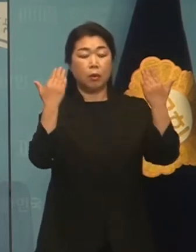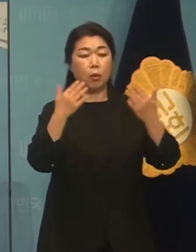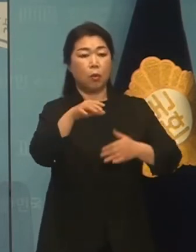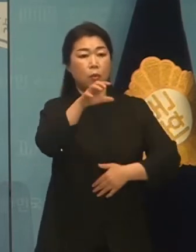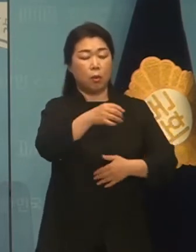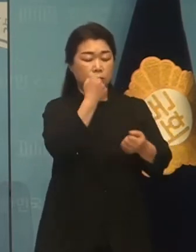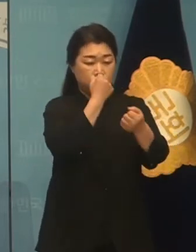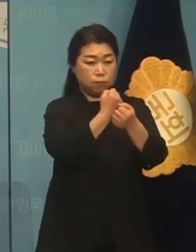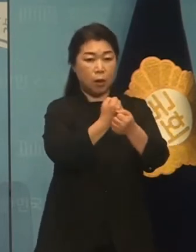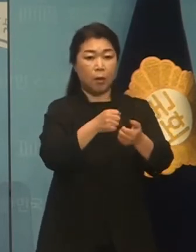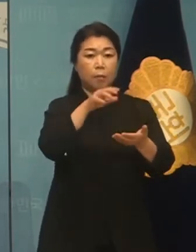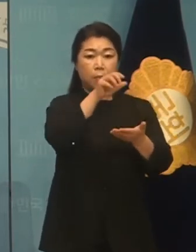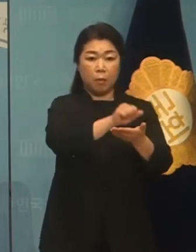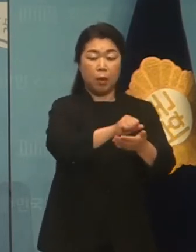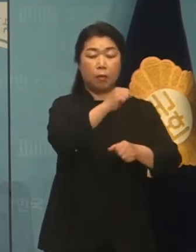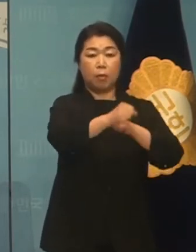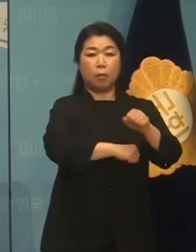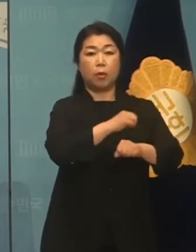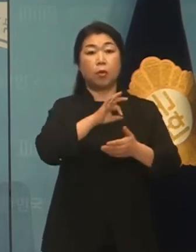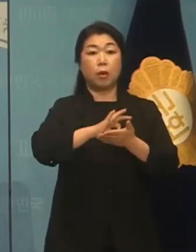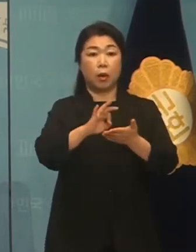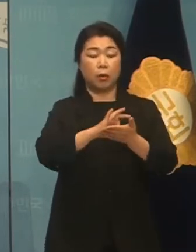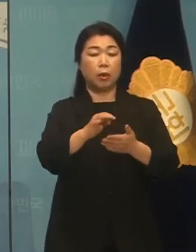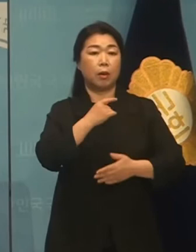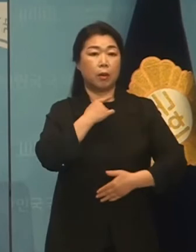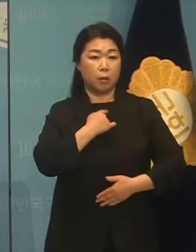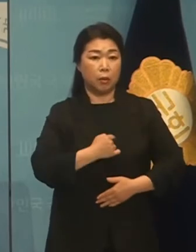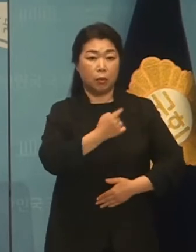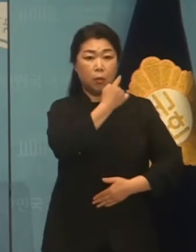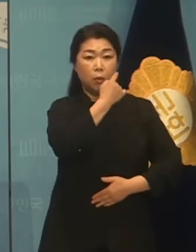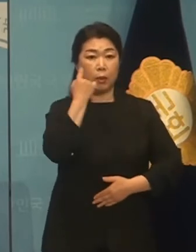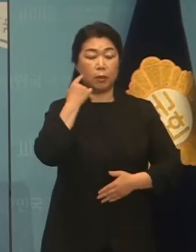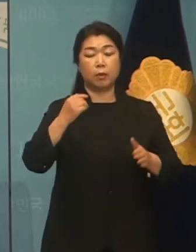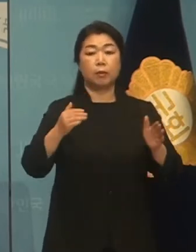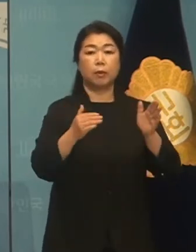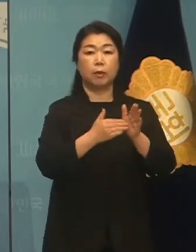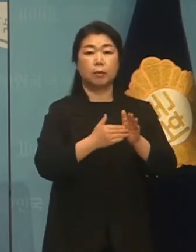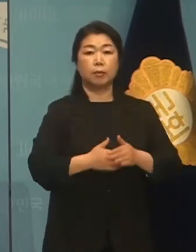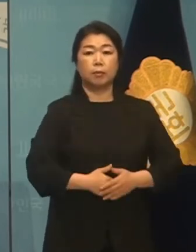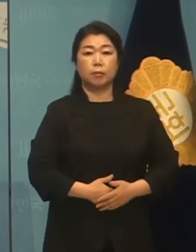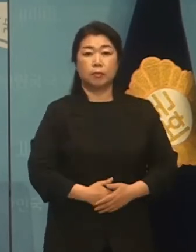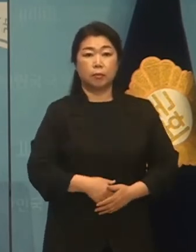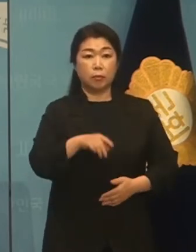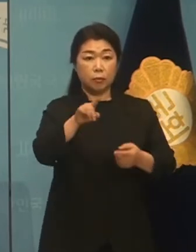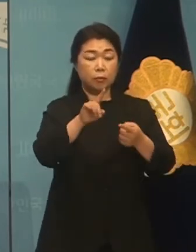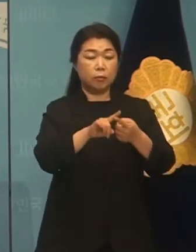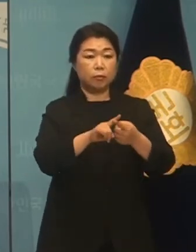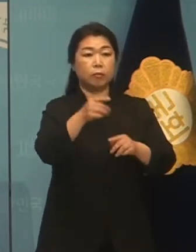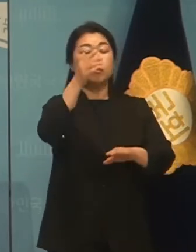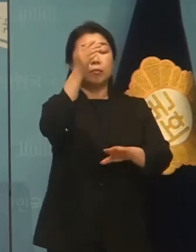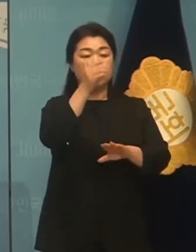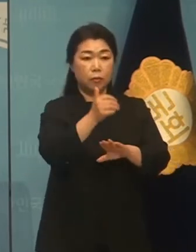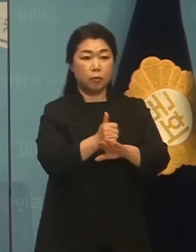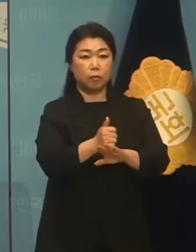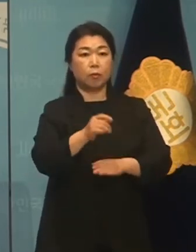무단으로 법률하고 있던 것으로 밝혀졌습니다 이는 결국